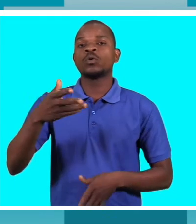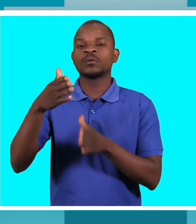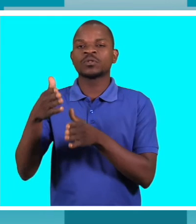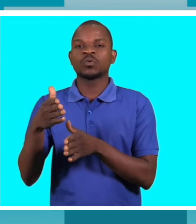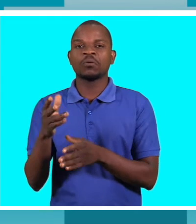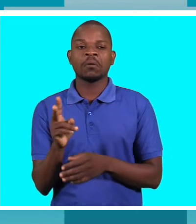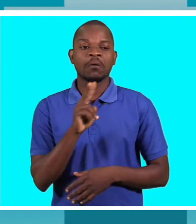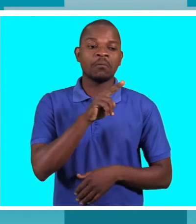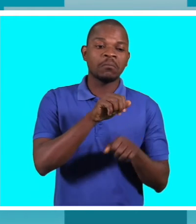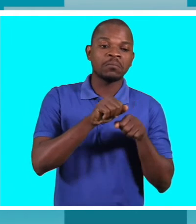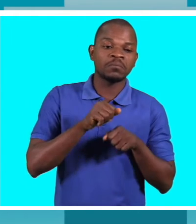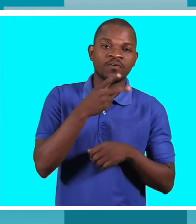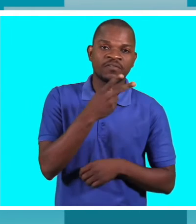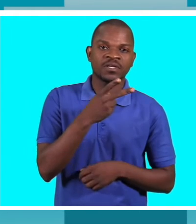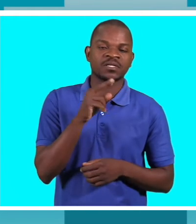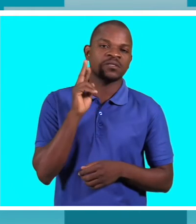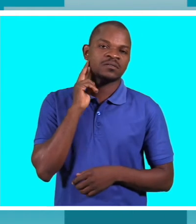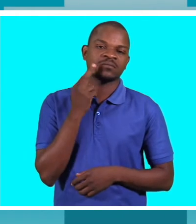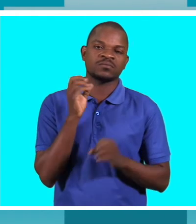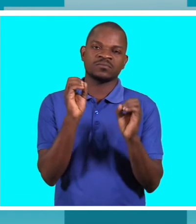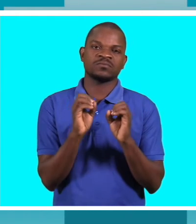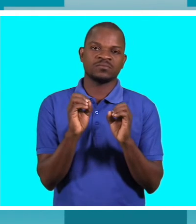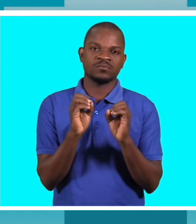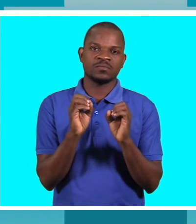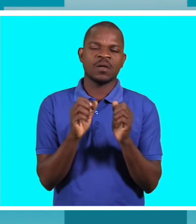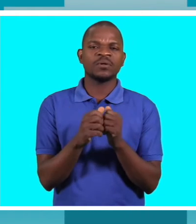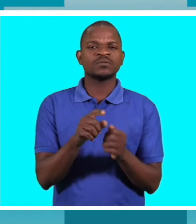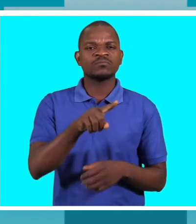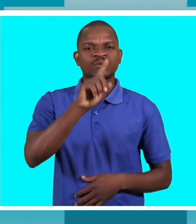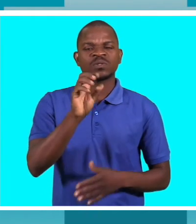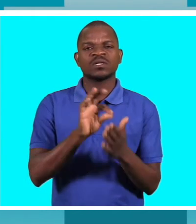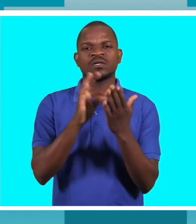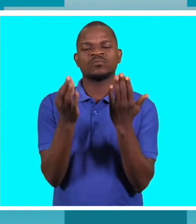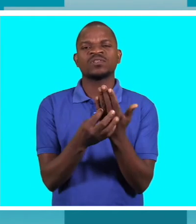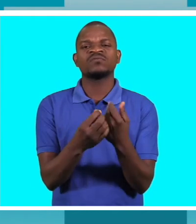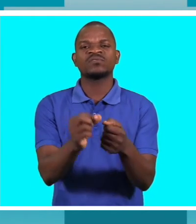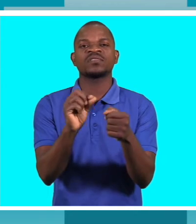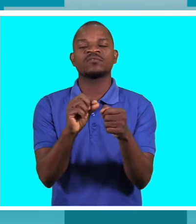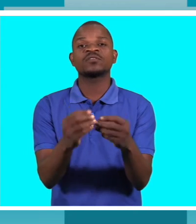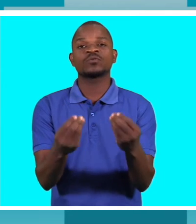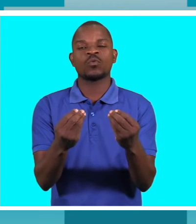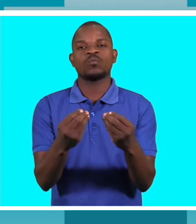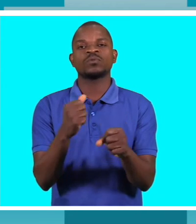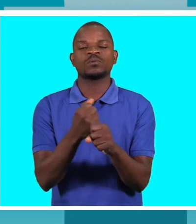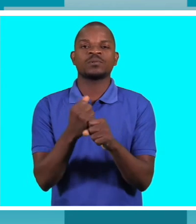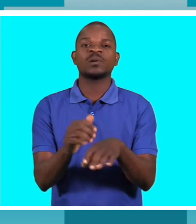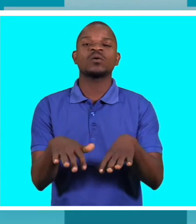resultado a MUDEF que trabalha especificamente para pessoas com deficiência auditiva em relação aos testes nos casos